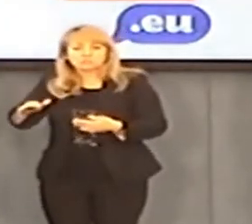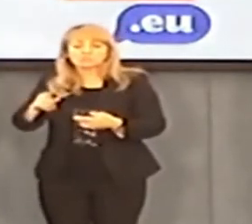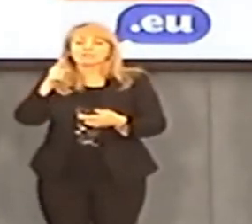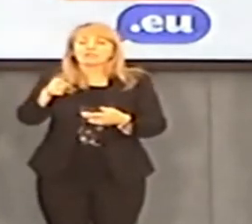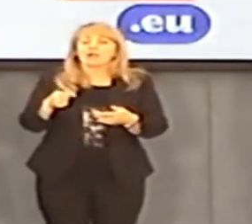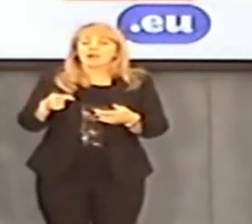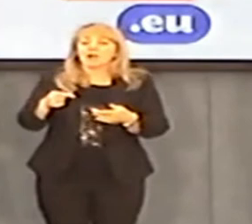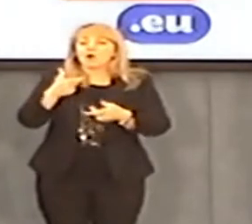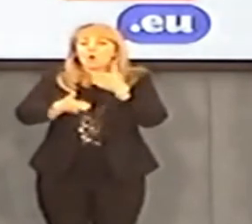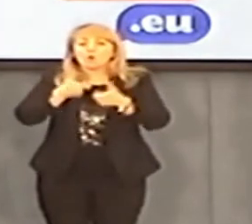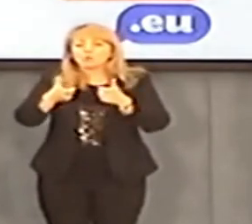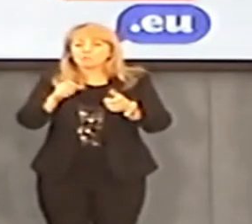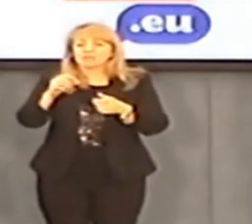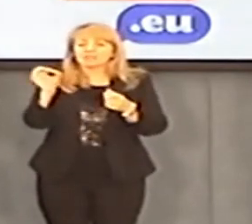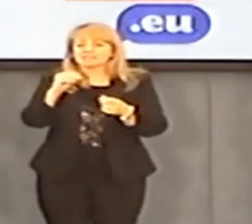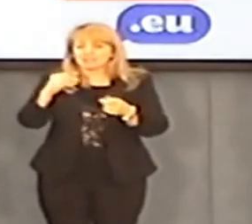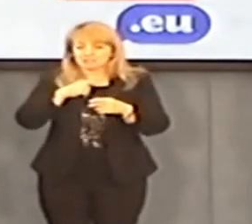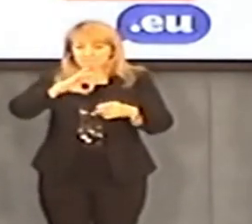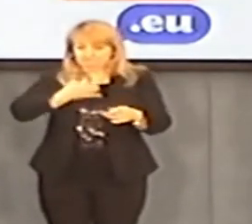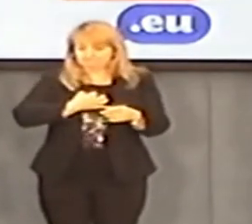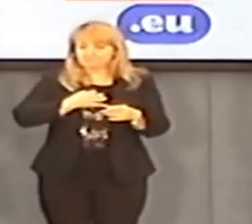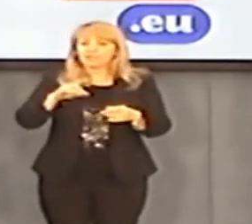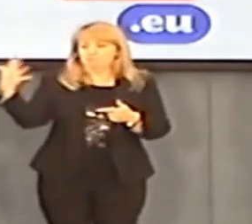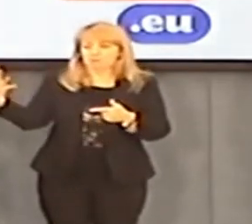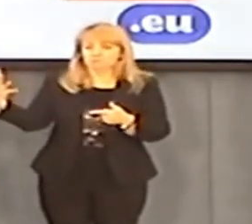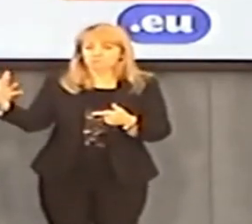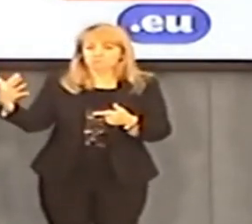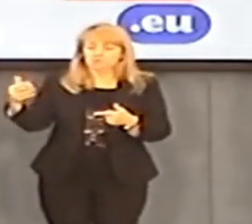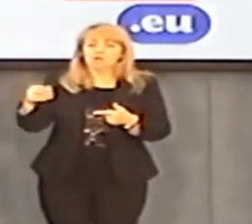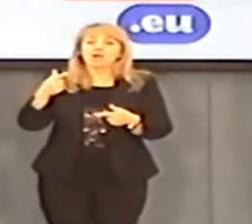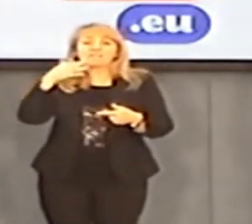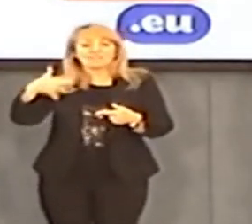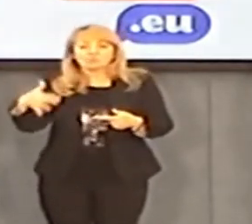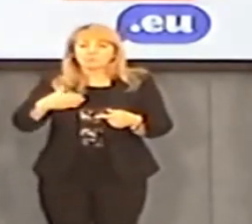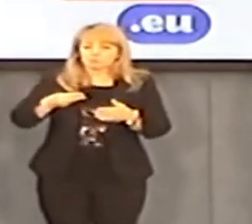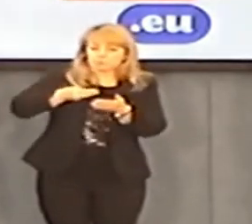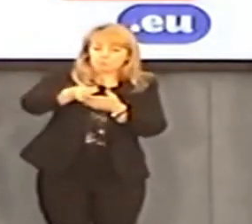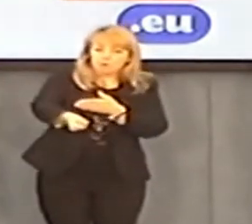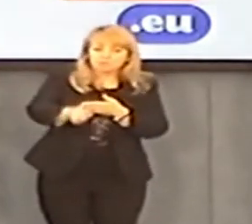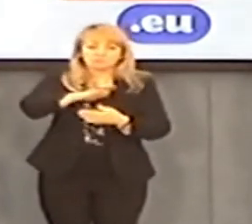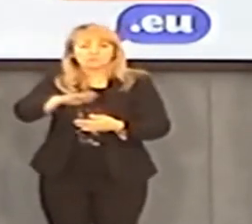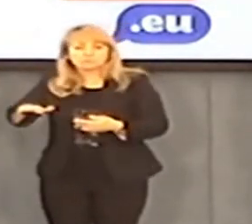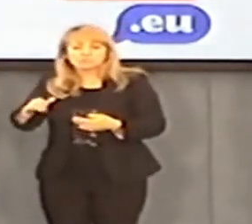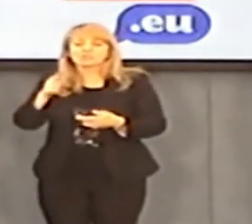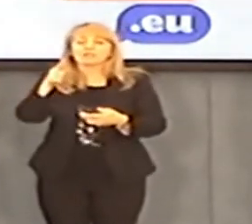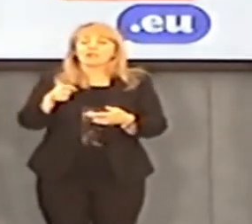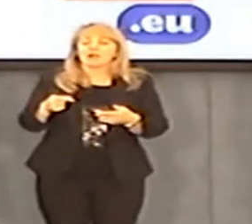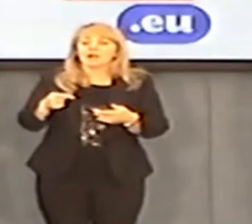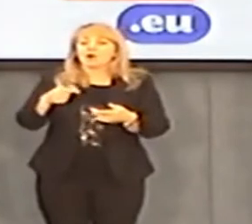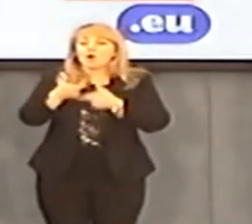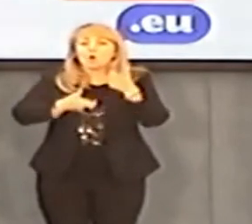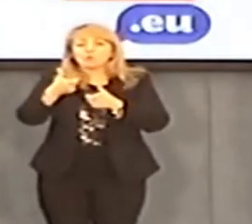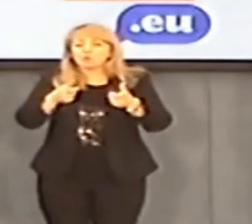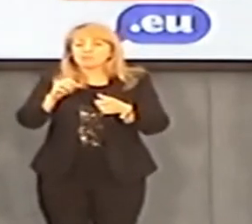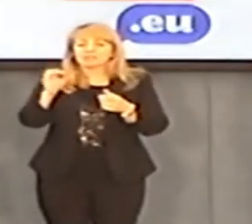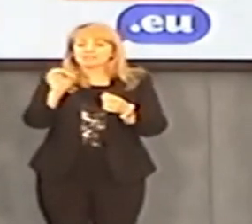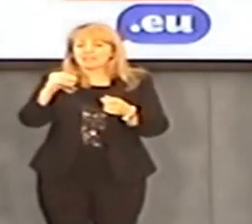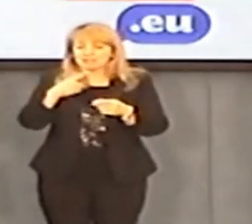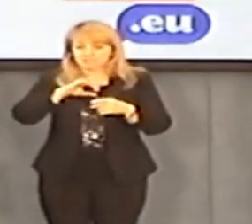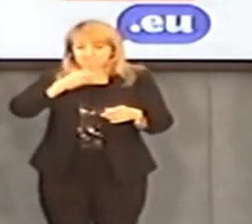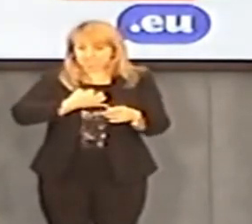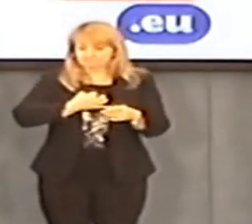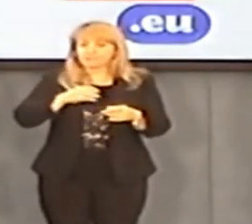ojciec Wojciech i sam Espinal po pięciu. Wesołowski płacił dzieciom także za masturbowanie się w jego obecności.